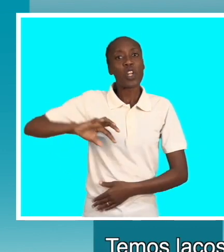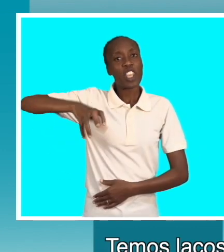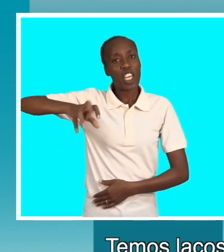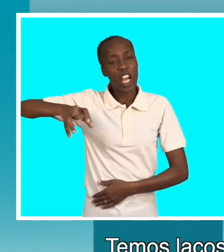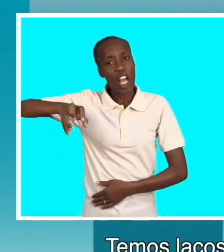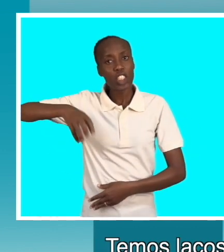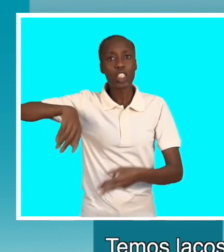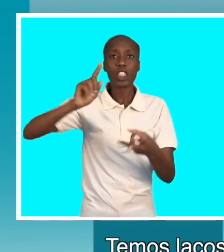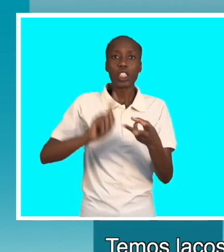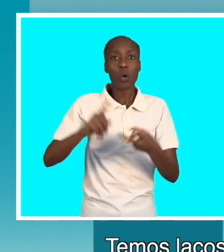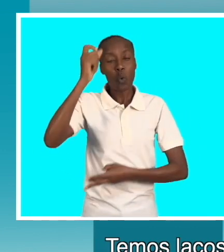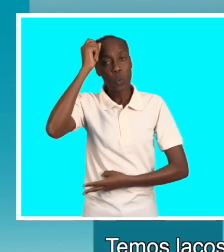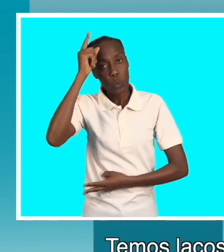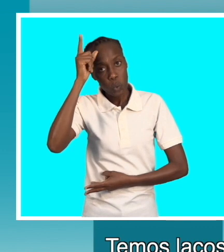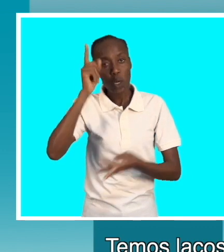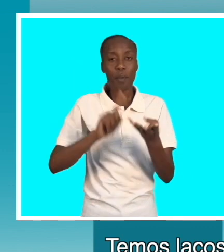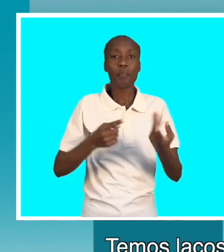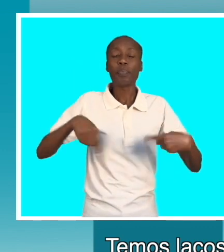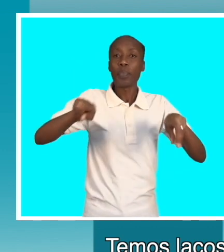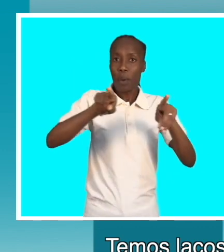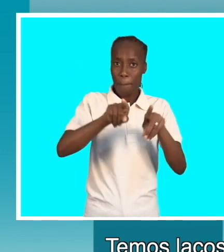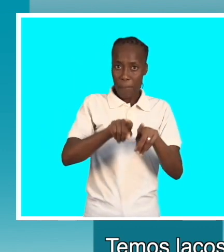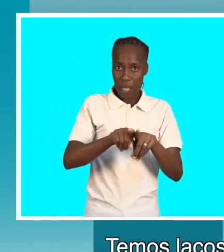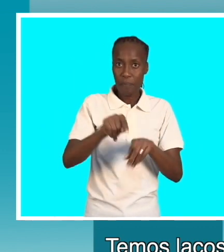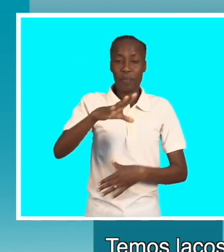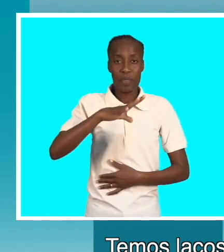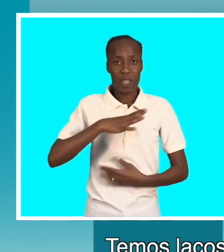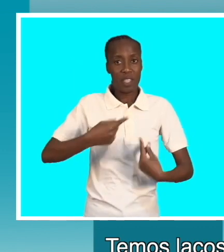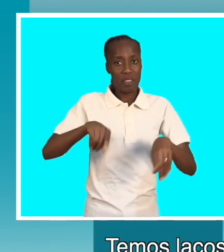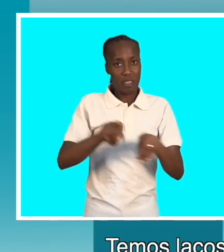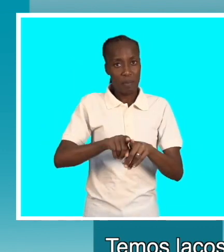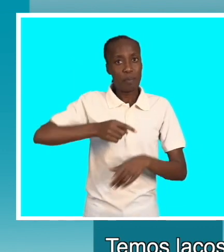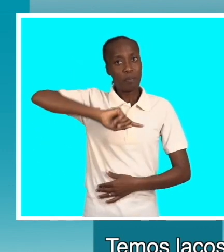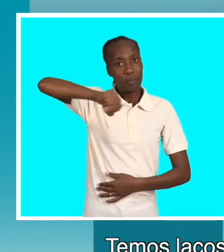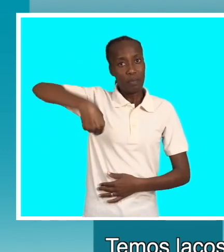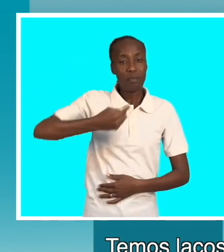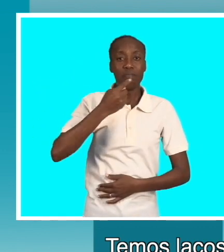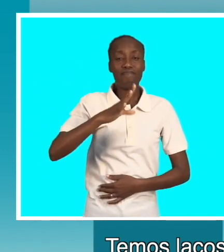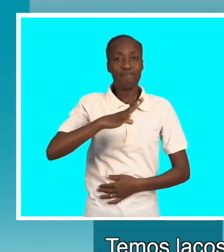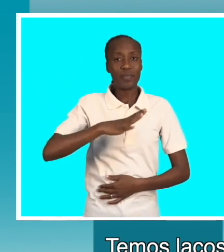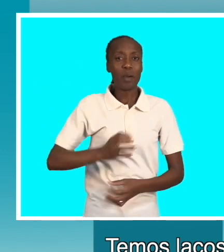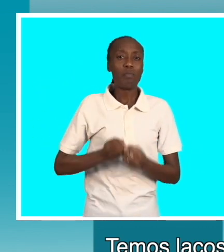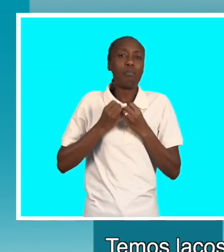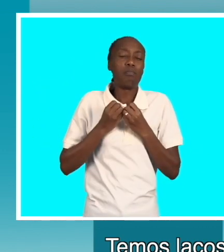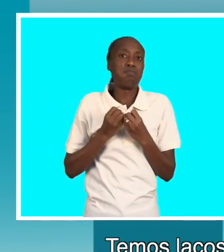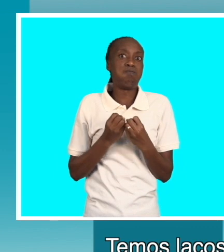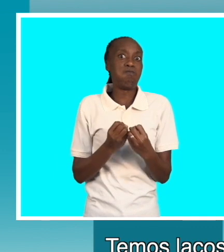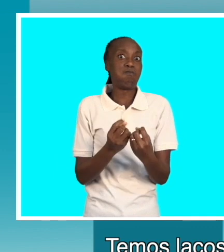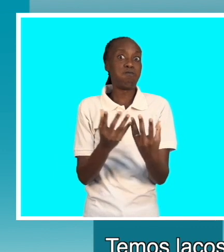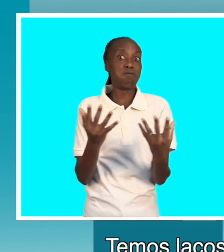em várias áreas, áreas de educação, no setor do gás, na cultura também.